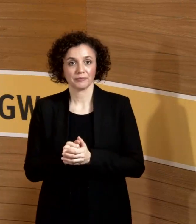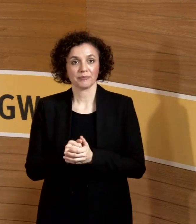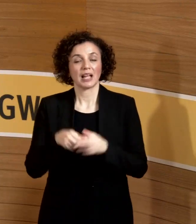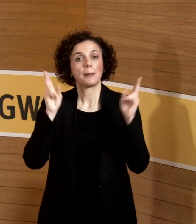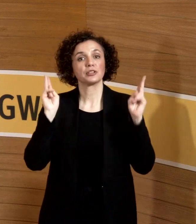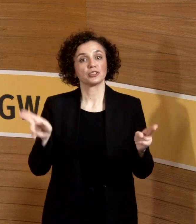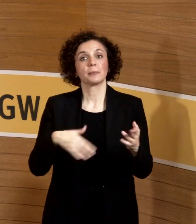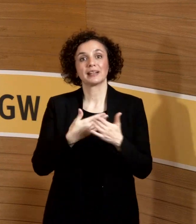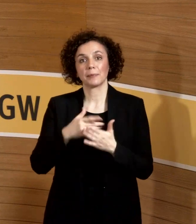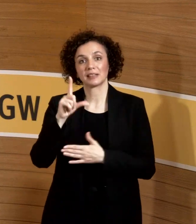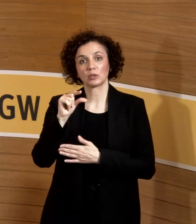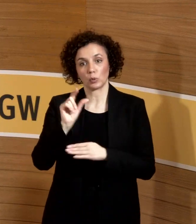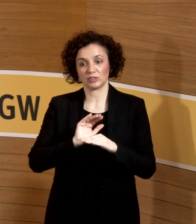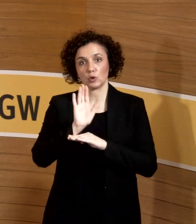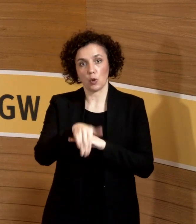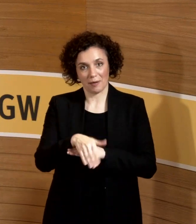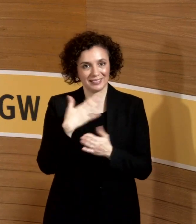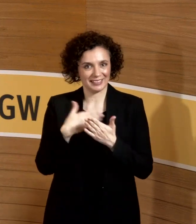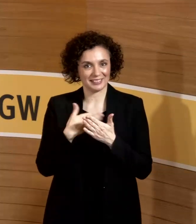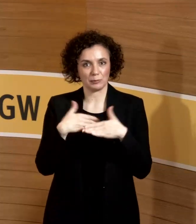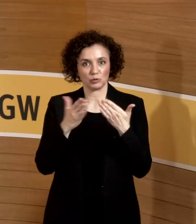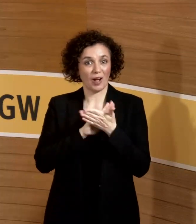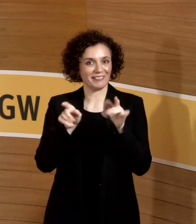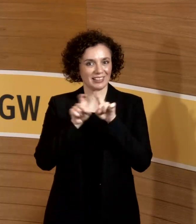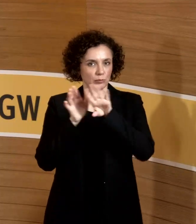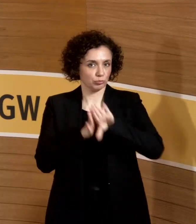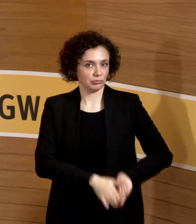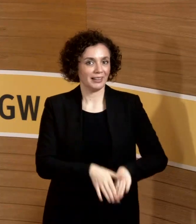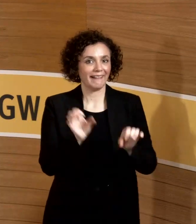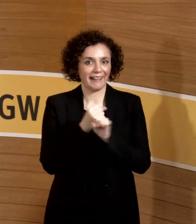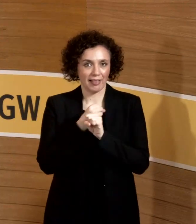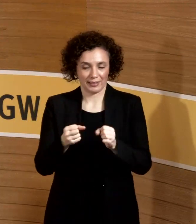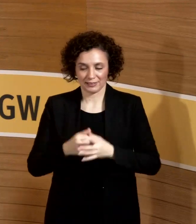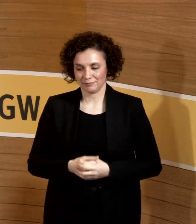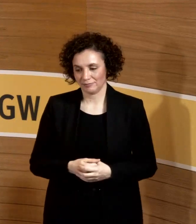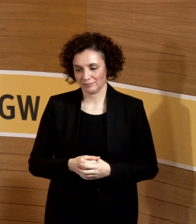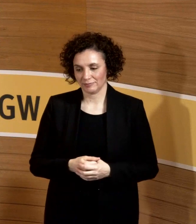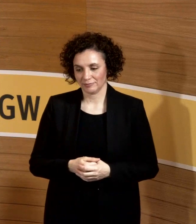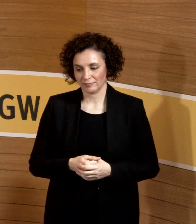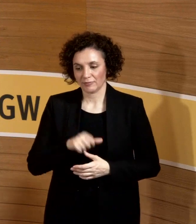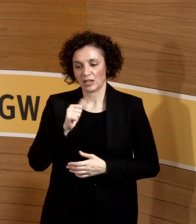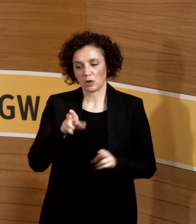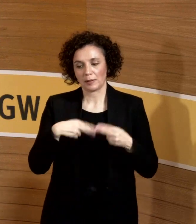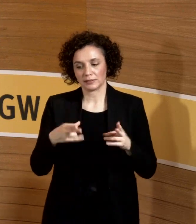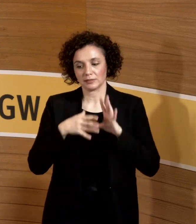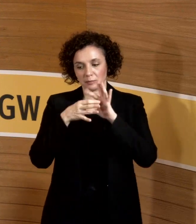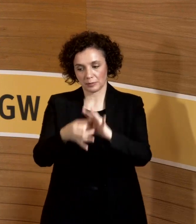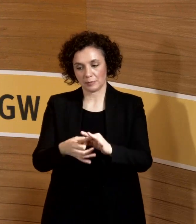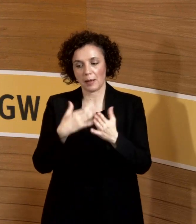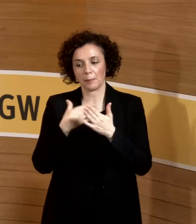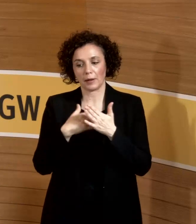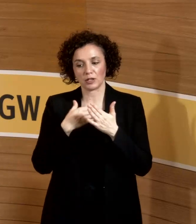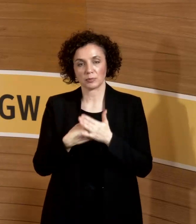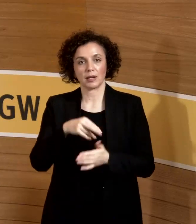man das Thema nicht einfach abheften. Noch mal kurz, weil die Fragen bei uns zumindest immer mal wieder kommen, mit